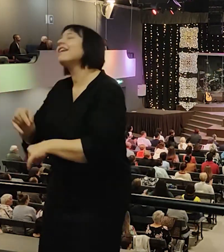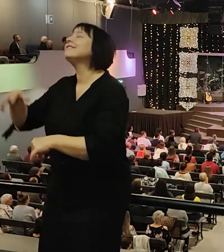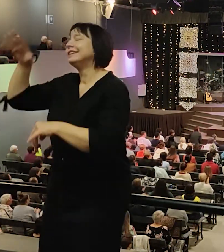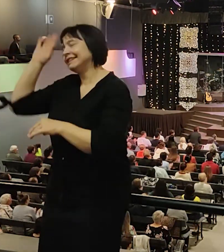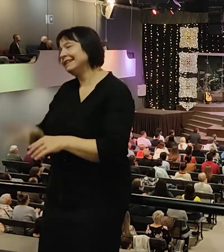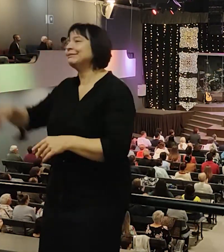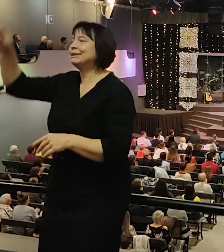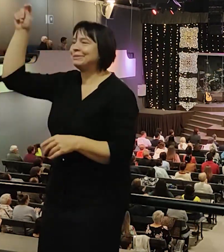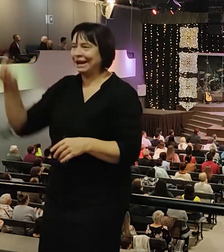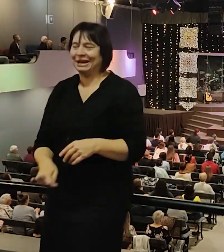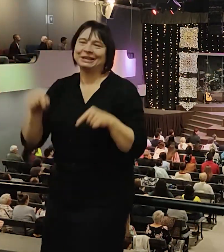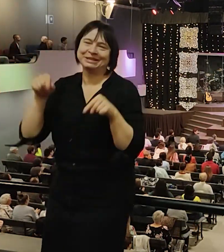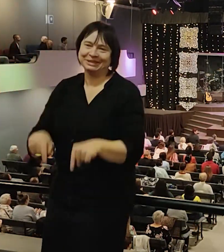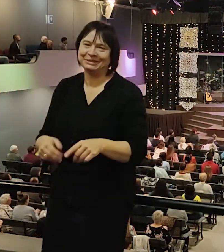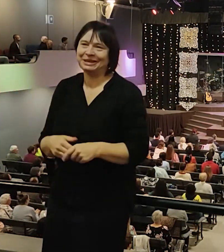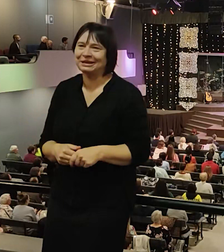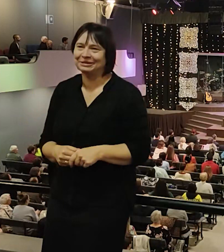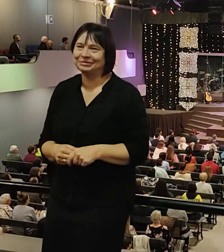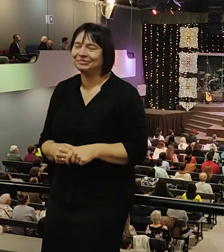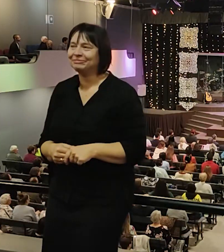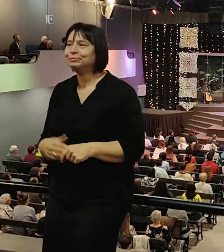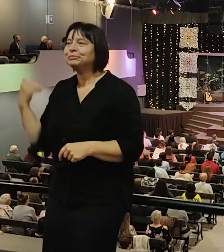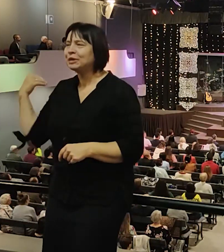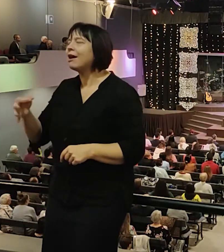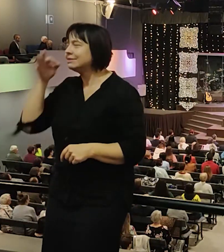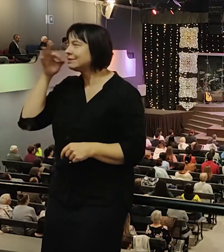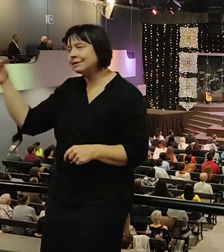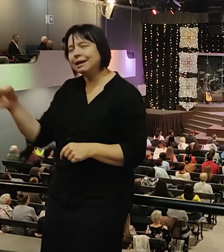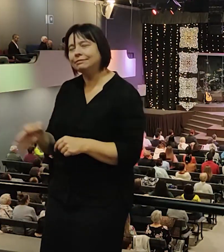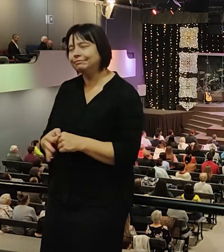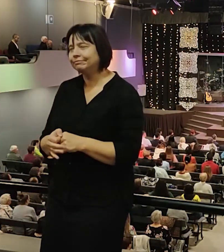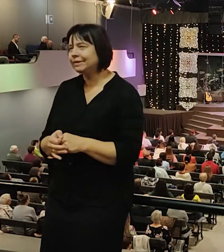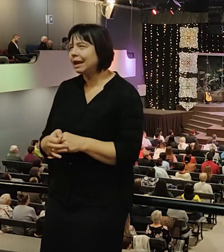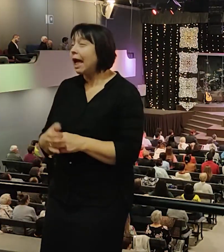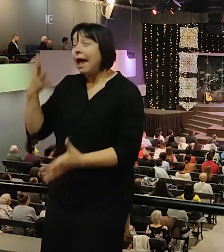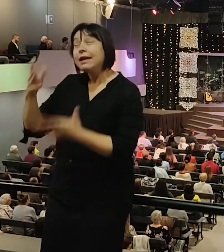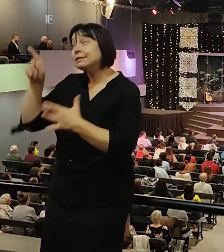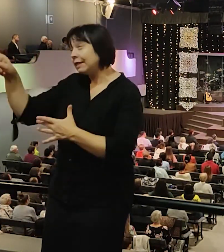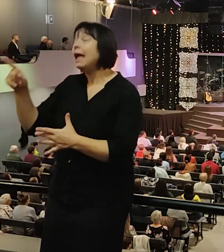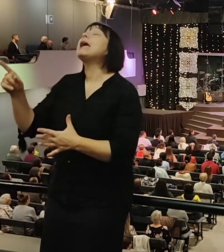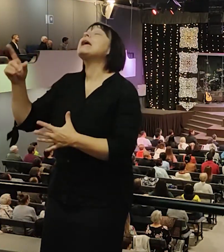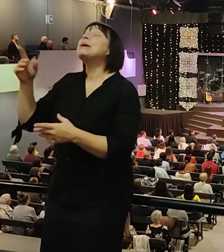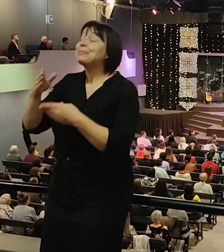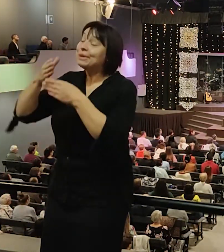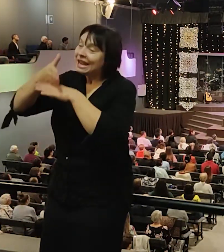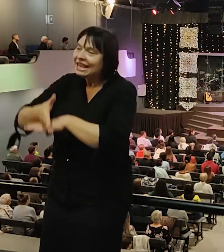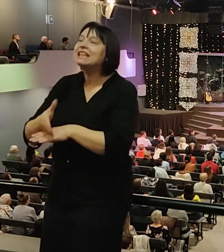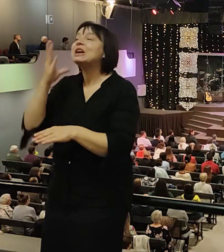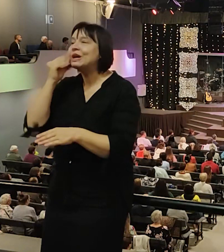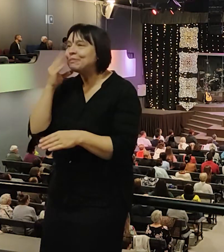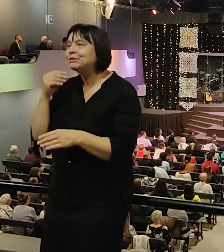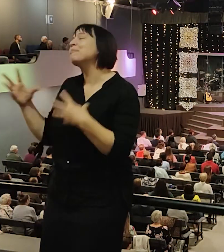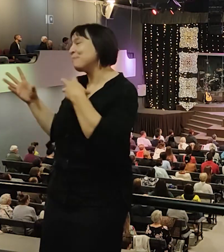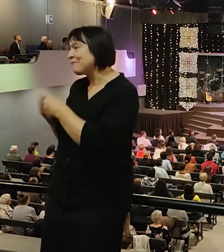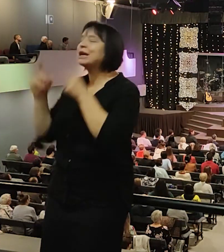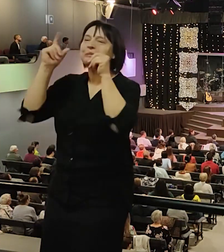Он меня подкупил. Он сказал, если приедешь в Алмату, мы съездим в Чамбул. Тогда